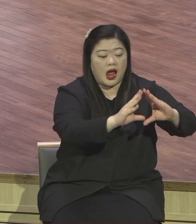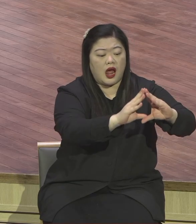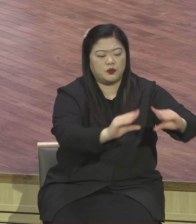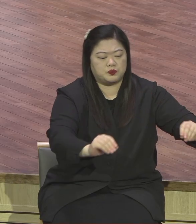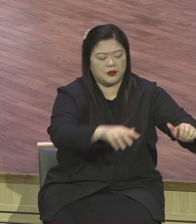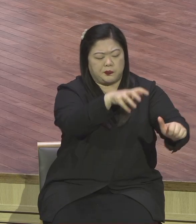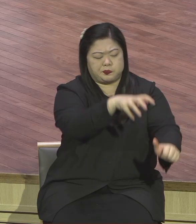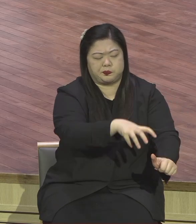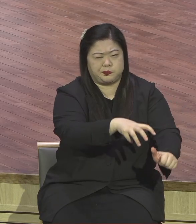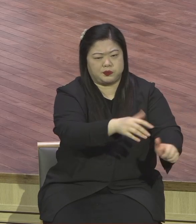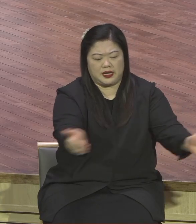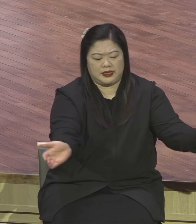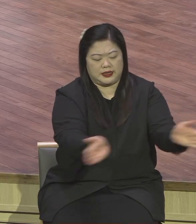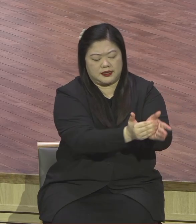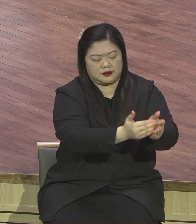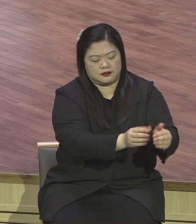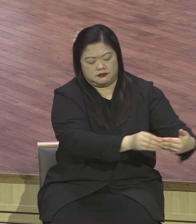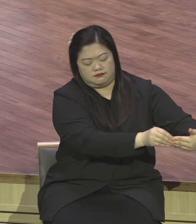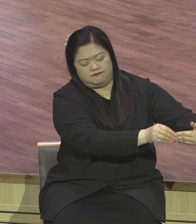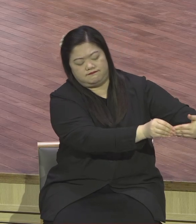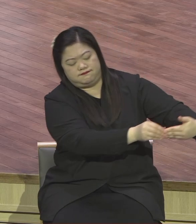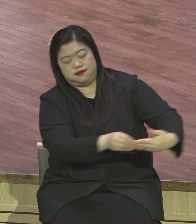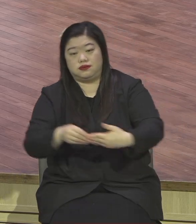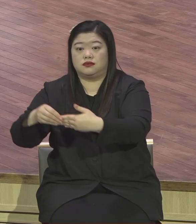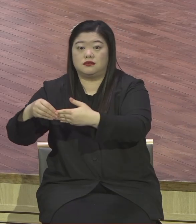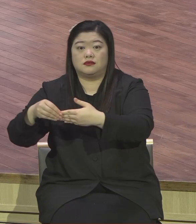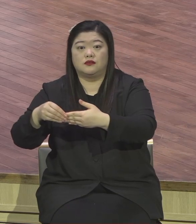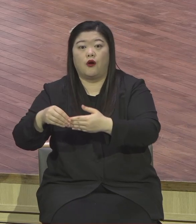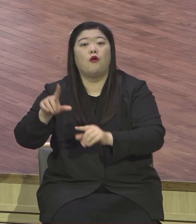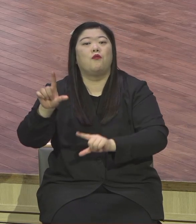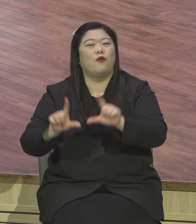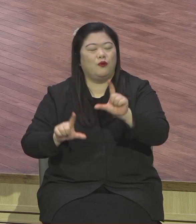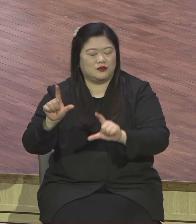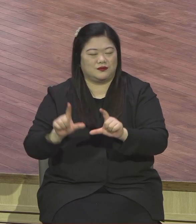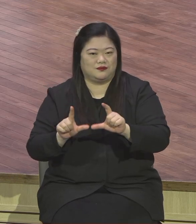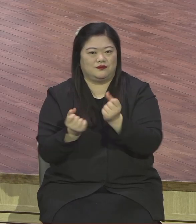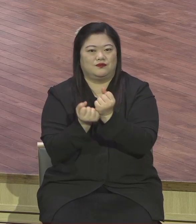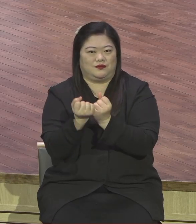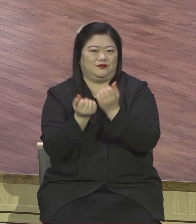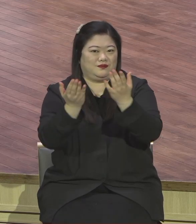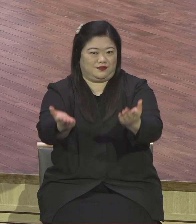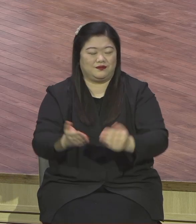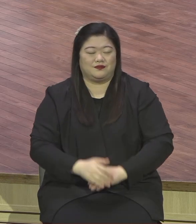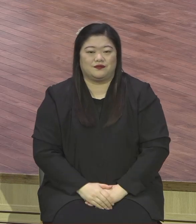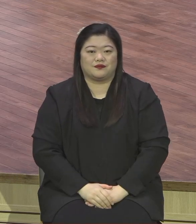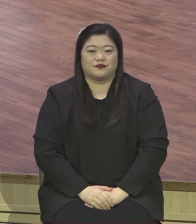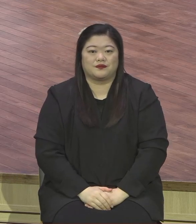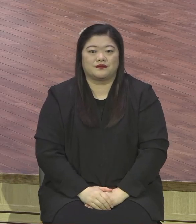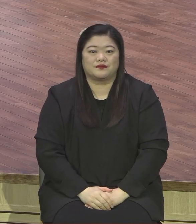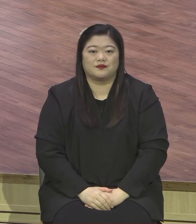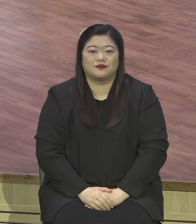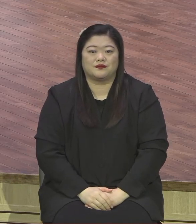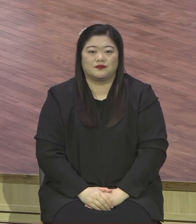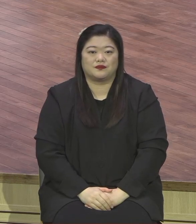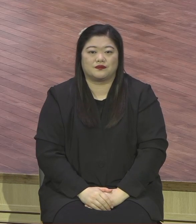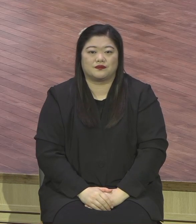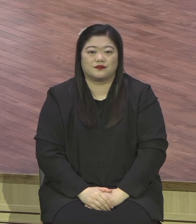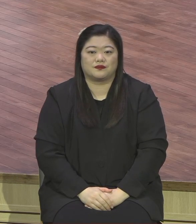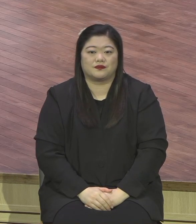그 삶을 책임지셨는지가 나와 있어요. 특히 이 시는 6월절,